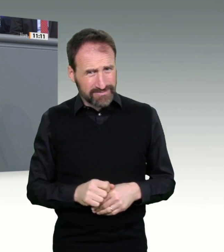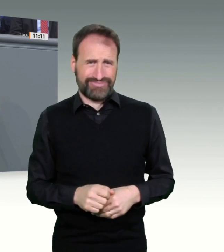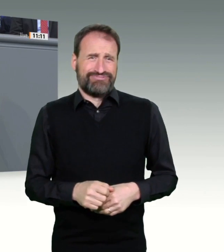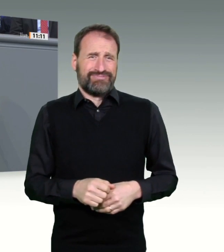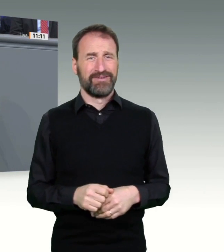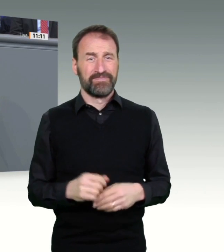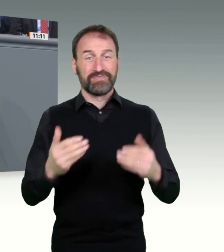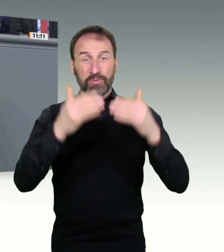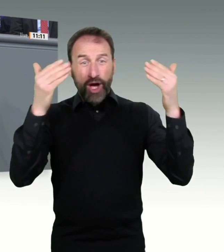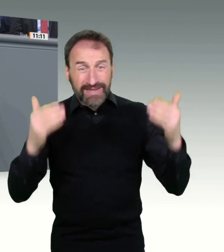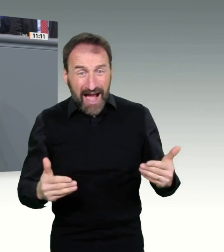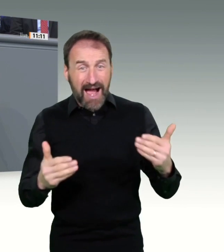Inzidenzwerte der Kanzlerin.